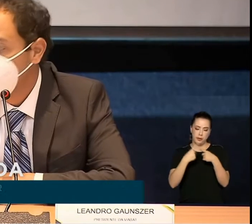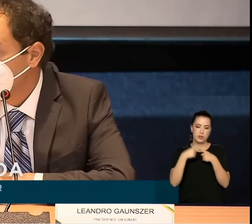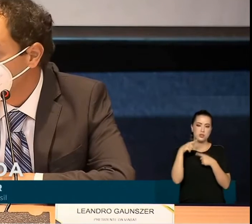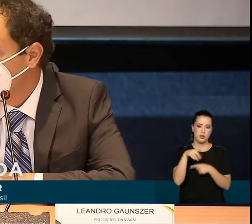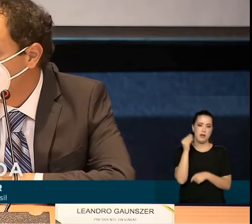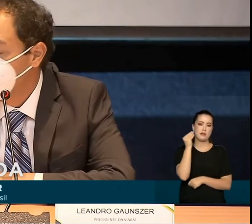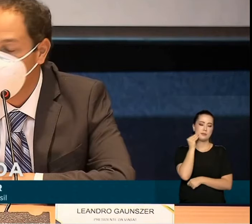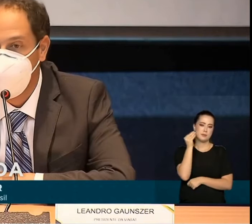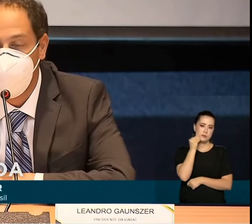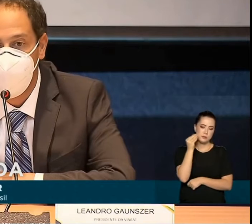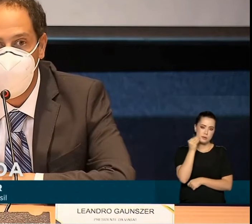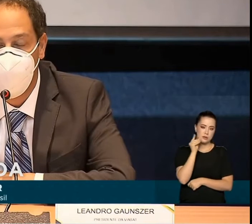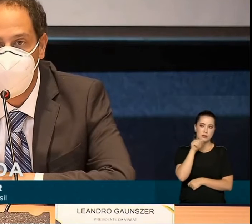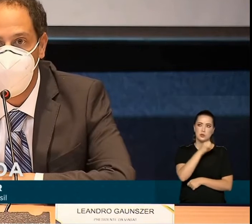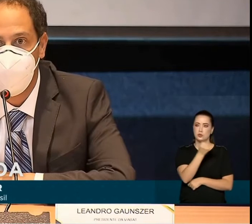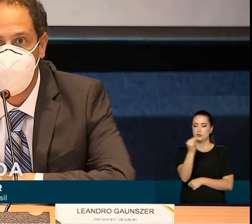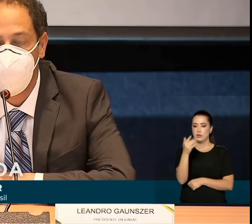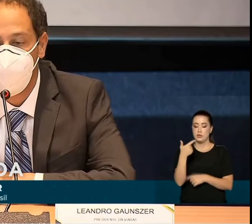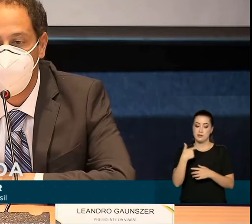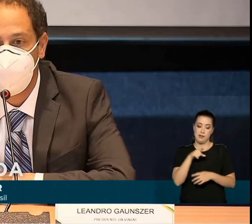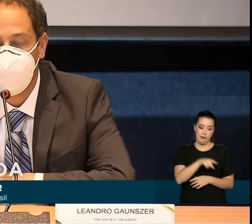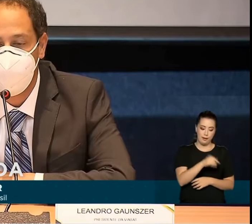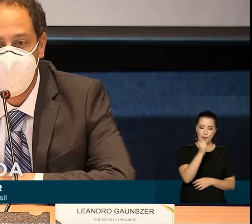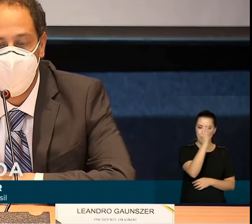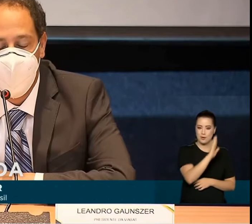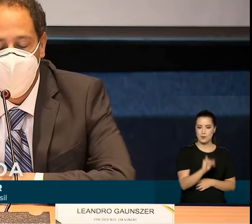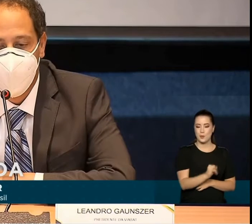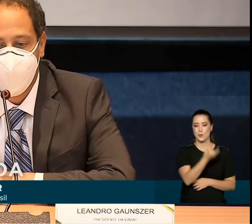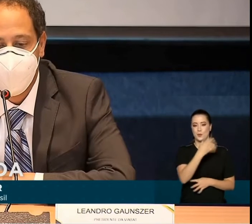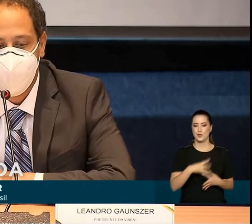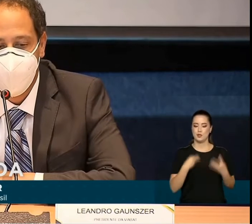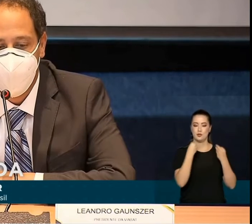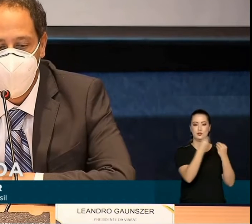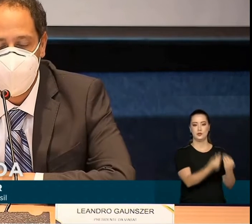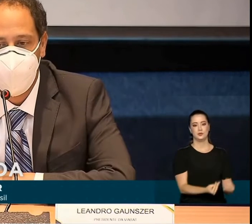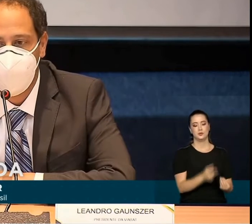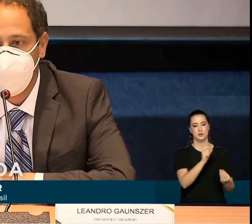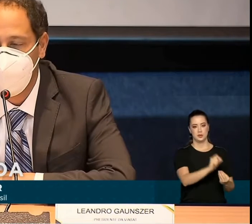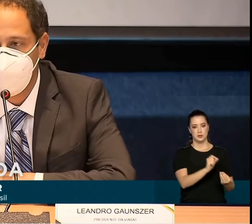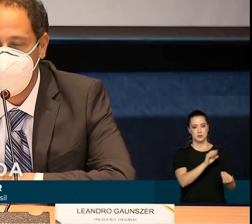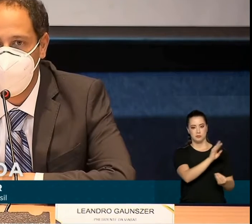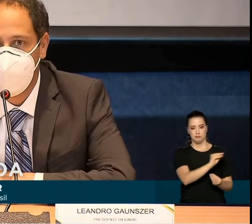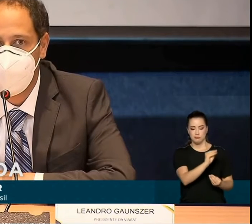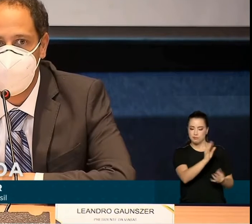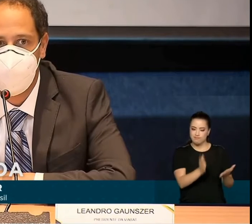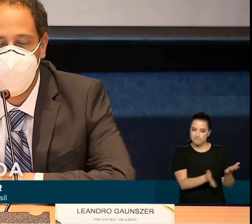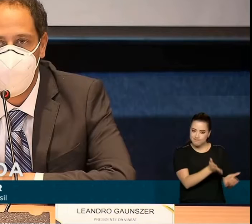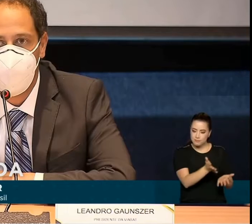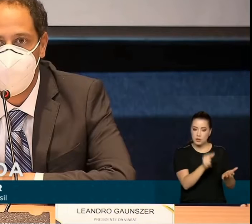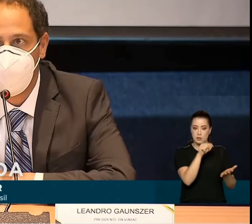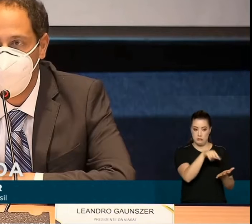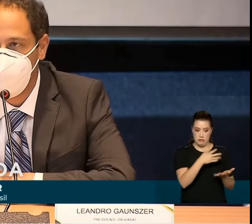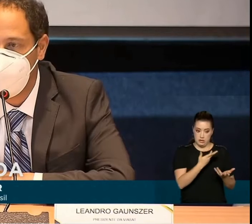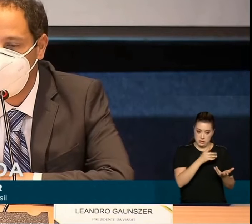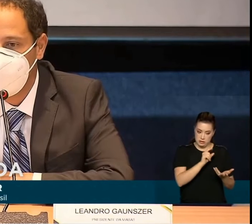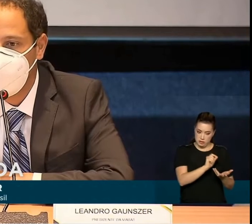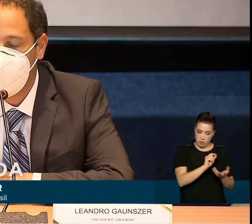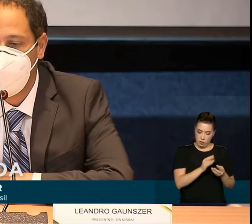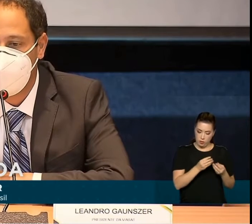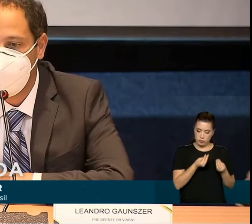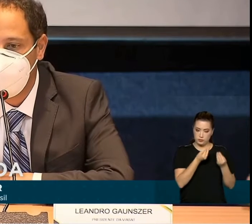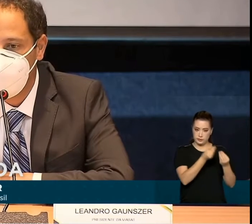e a gente acha que é uma oportunidade enorme para o Brasil de poder atender essa necessidade que existe,